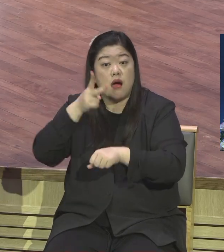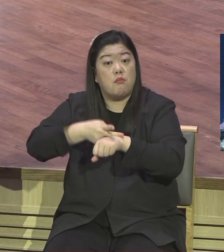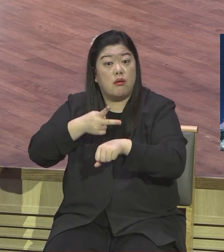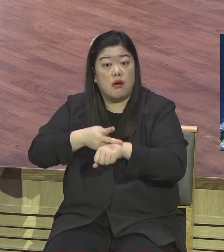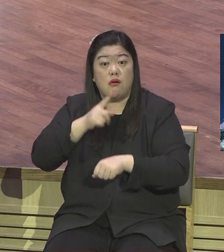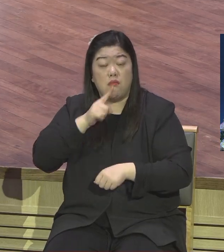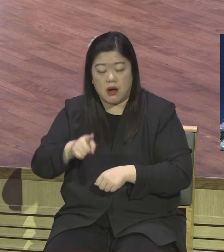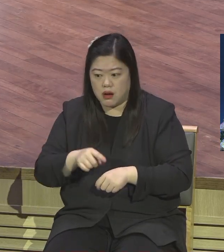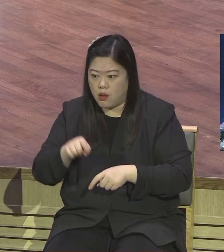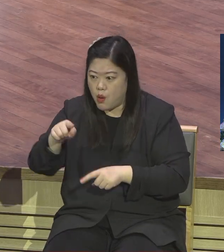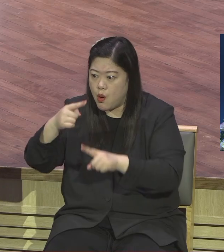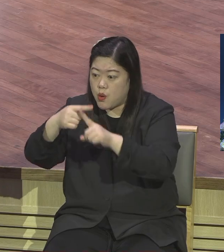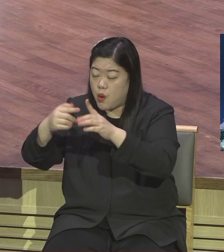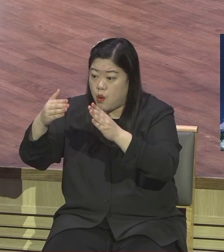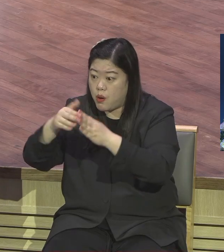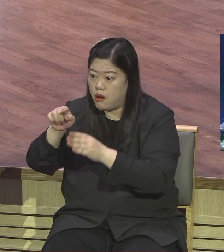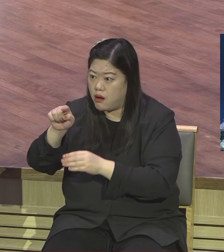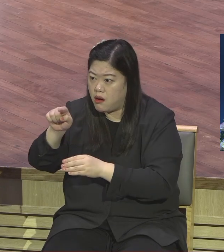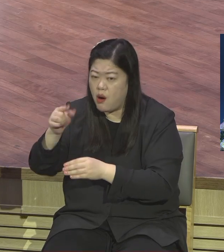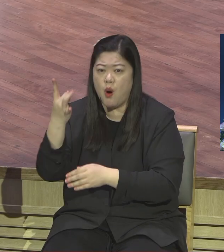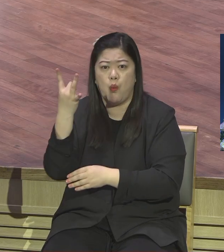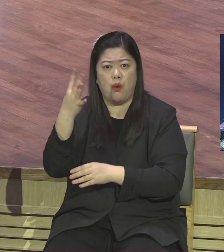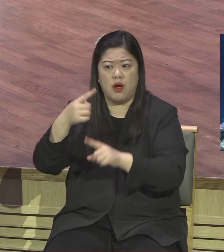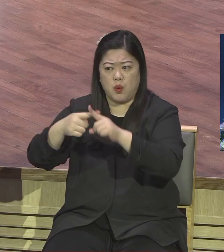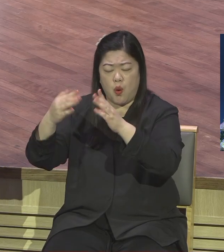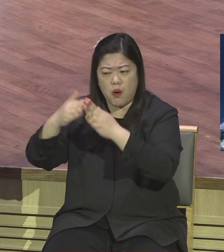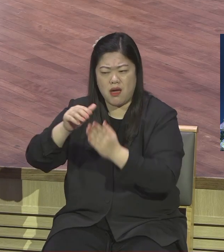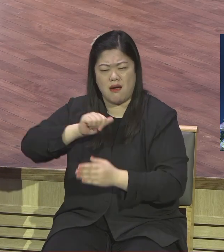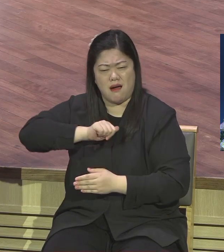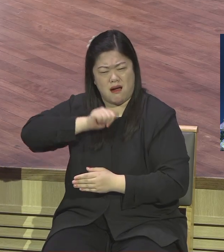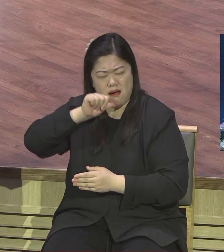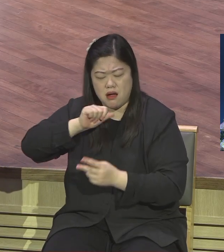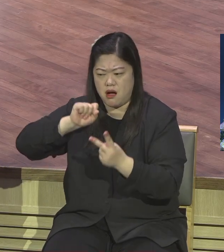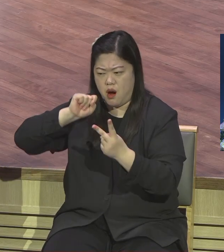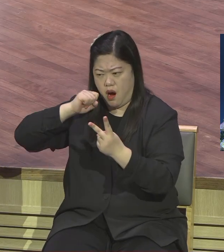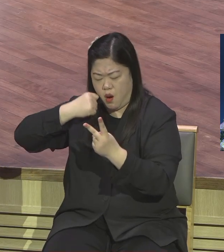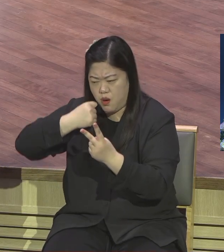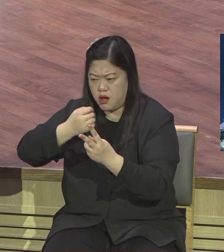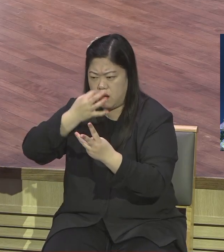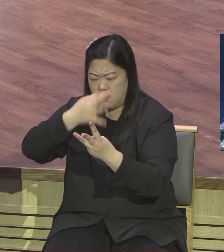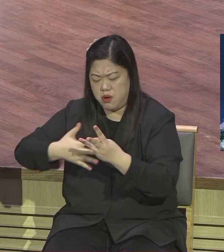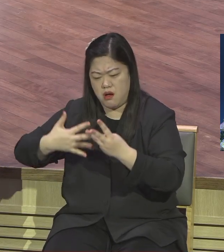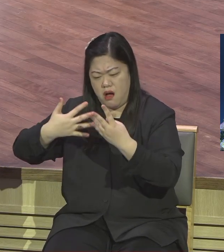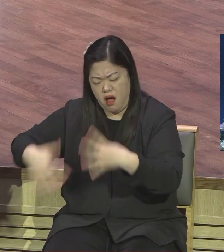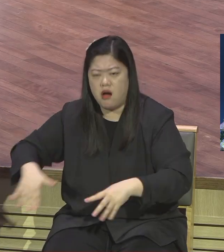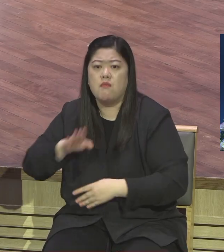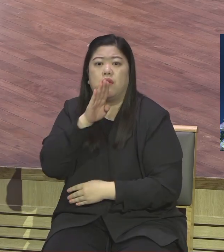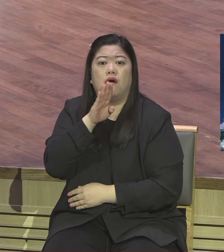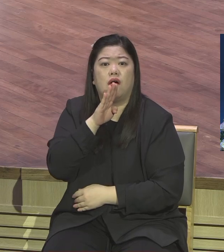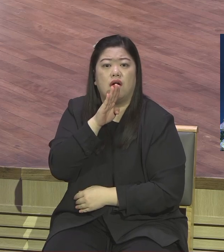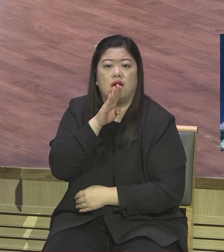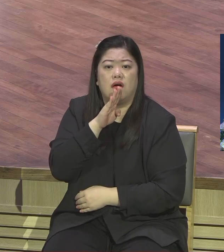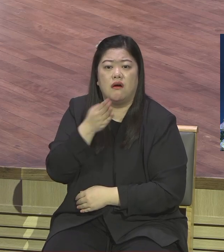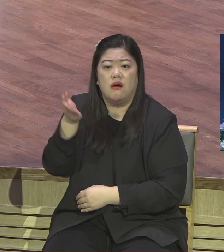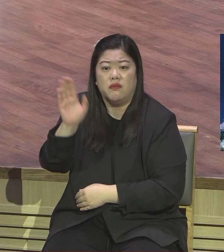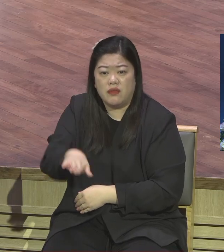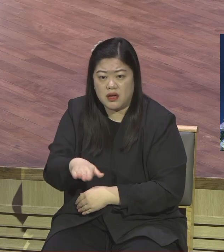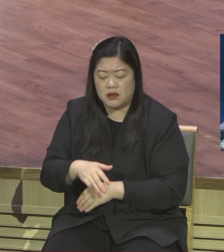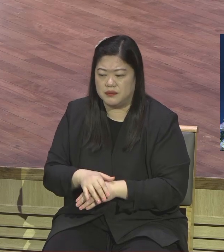대산료리카 교회가 상당히 약했거든요 가난하고 어렵고 힘든 사람들인데 힘이 겹도록 바울에게 성교비를 주면서